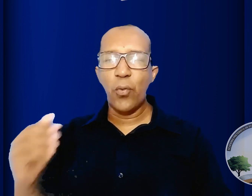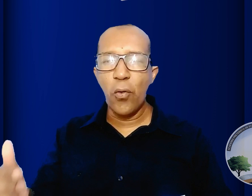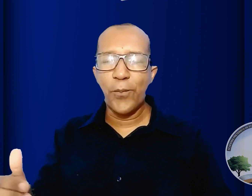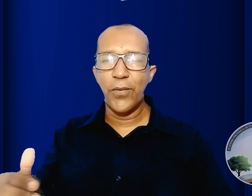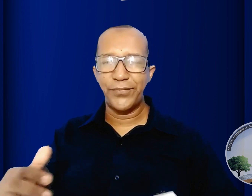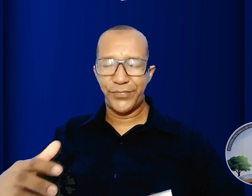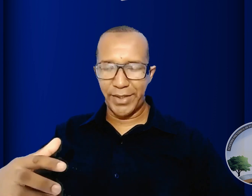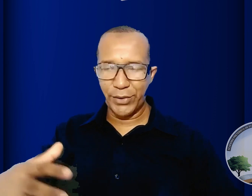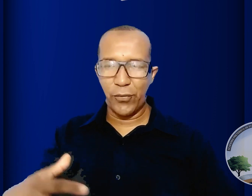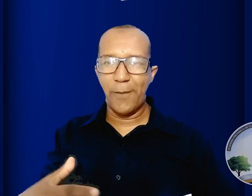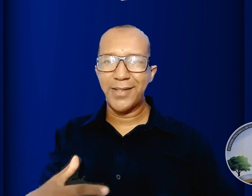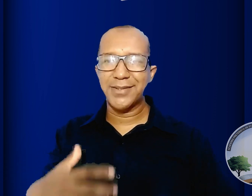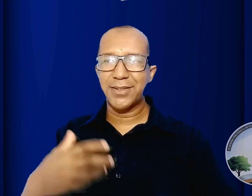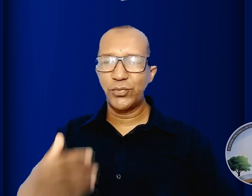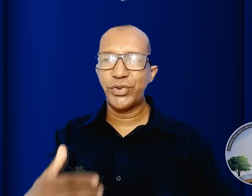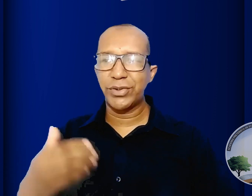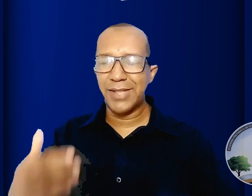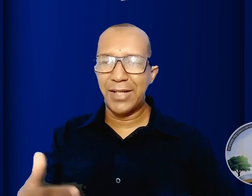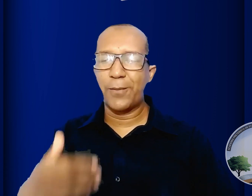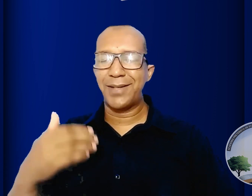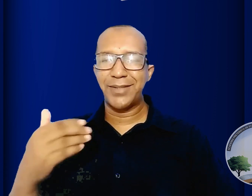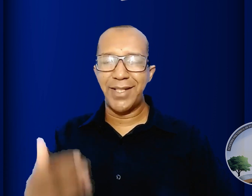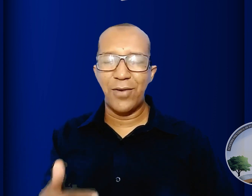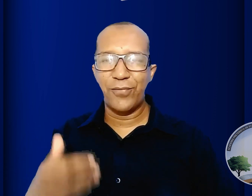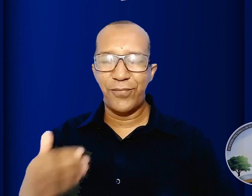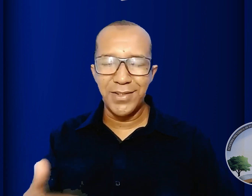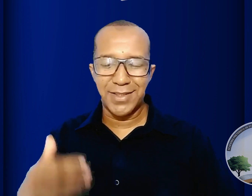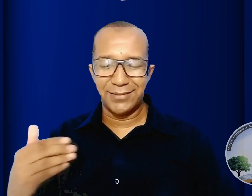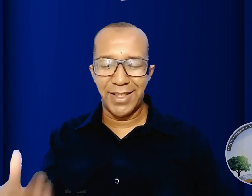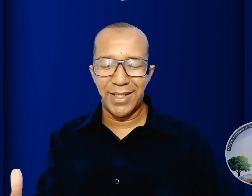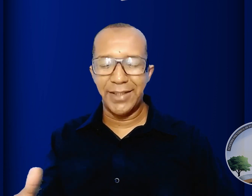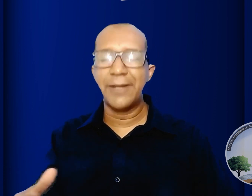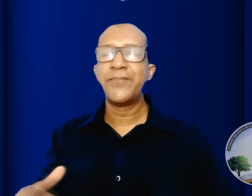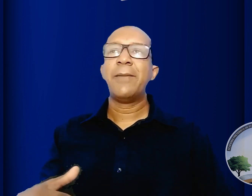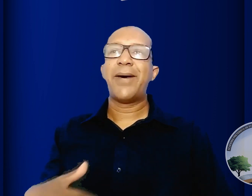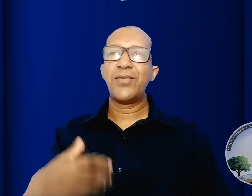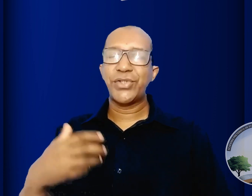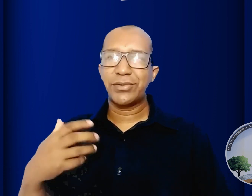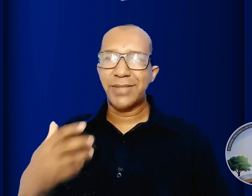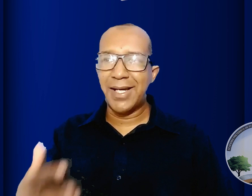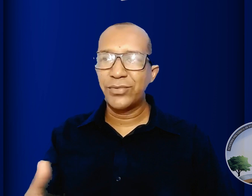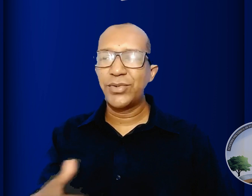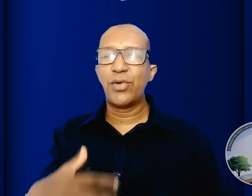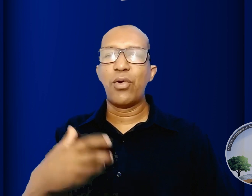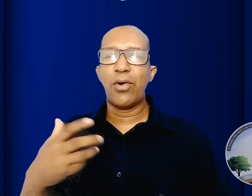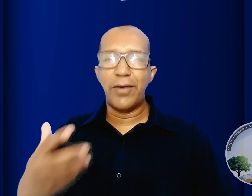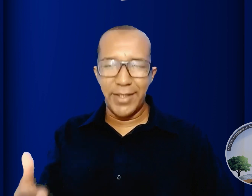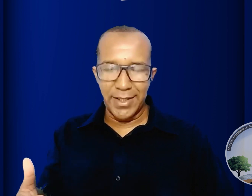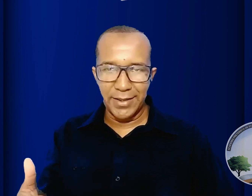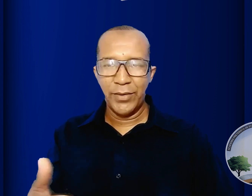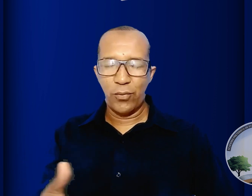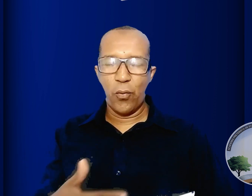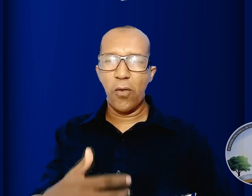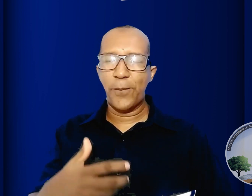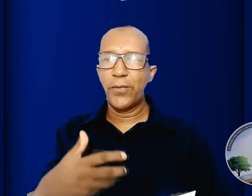corpo transformação do estado material física terrena para o estado de glória um corpo